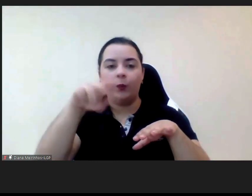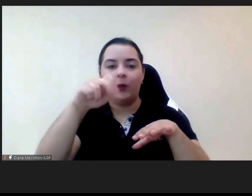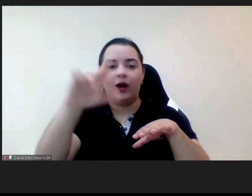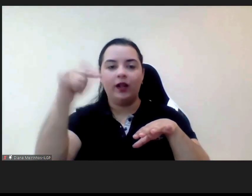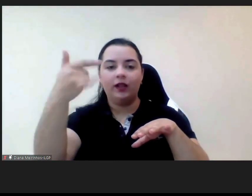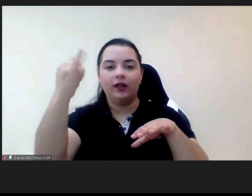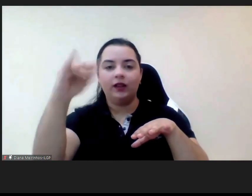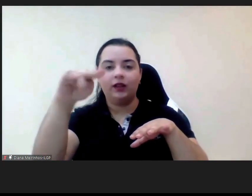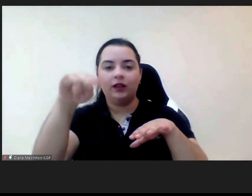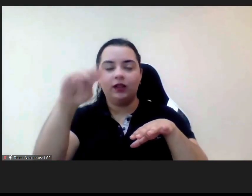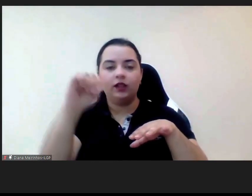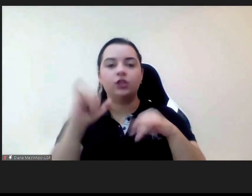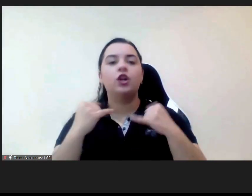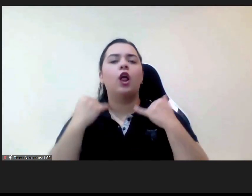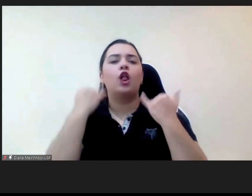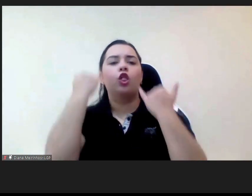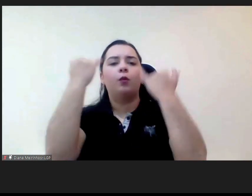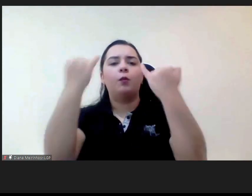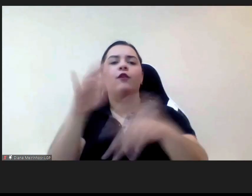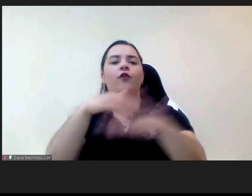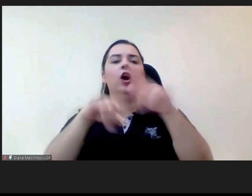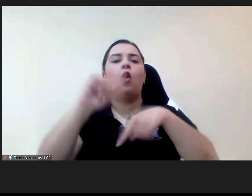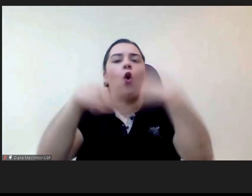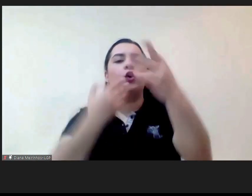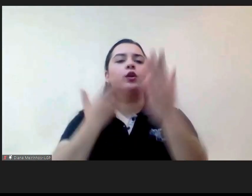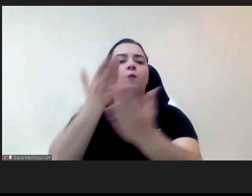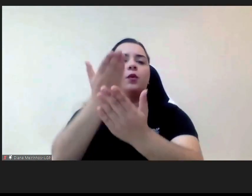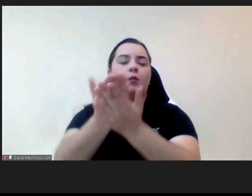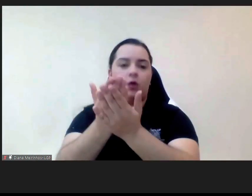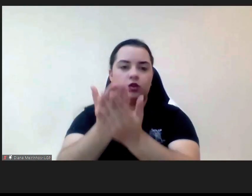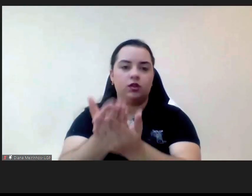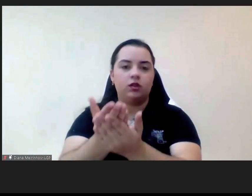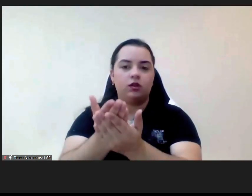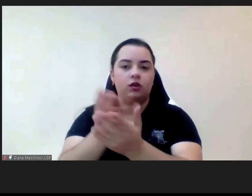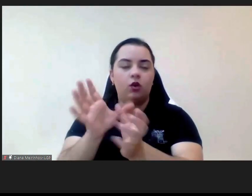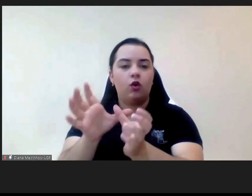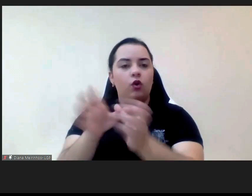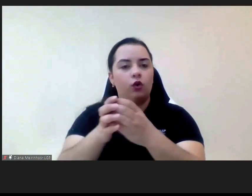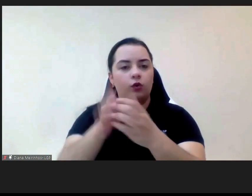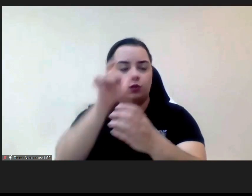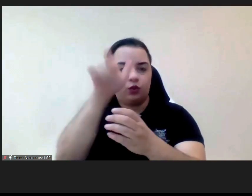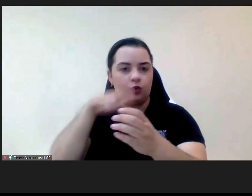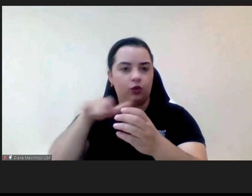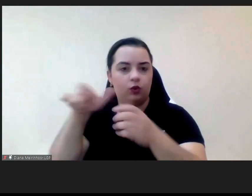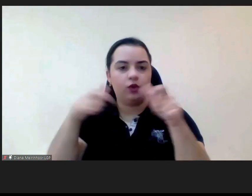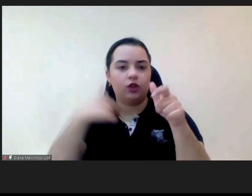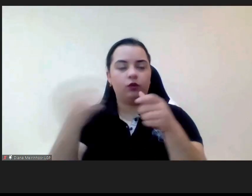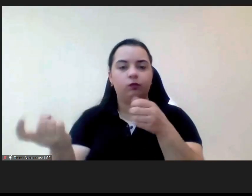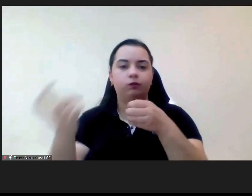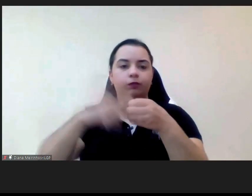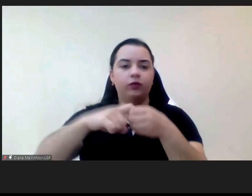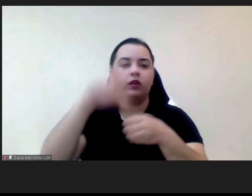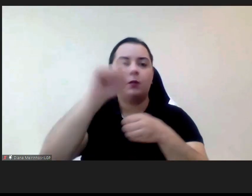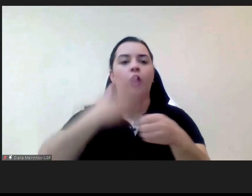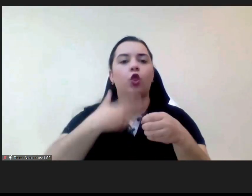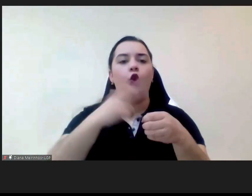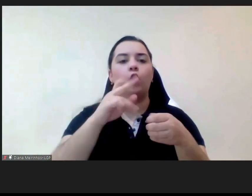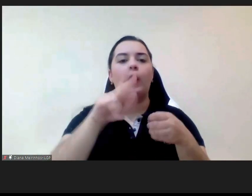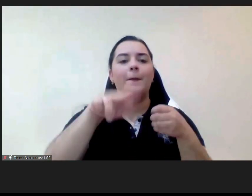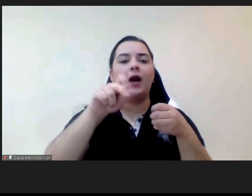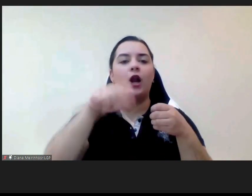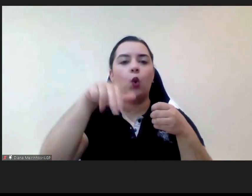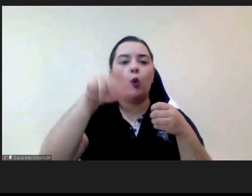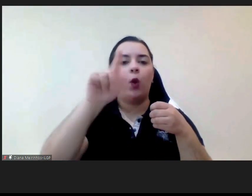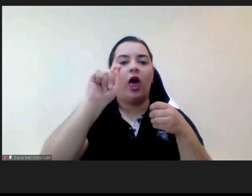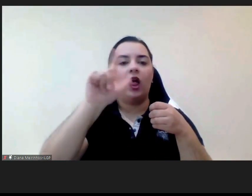que foi aceita na Assembleia um grupo de pessoas de que fazia parte eu e a Dr. Manuela e muitas pessoas do